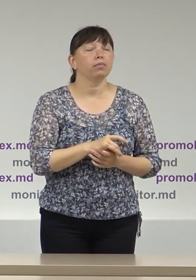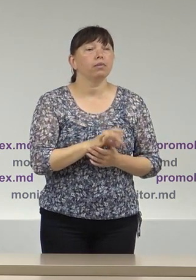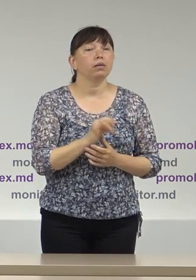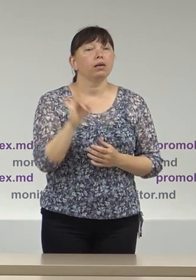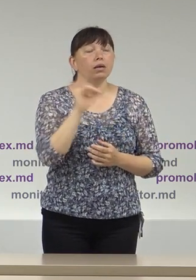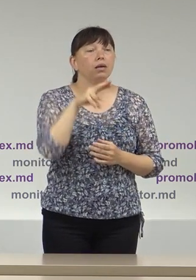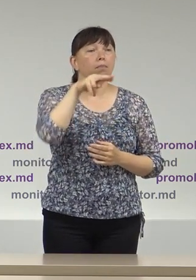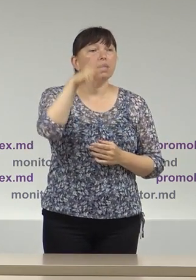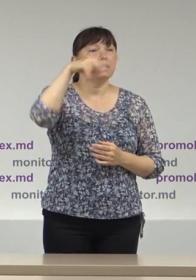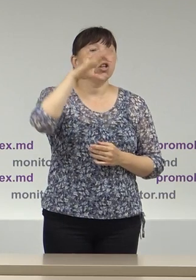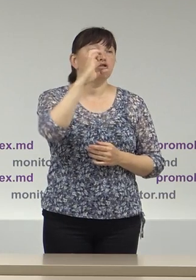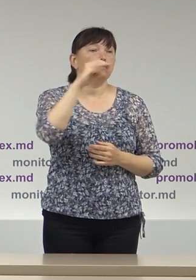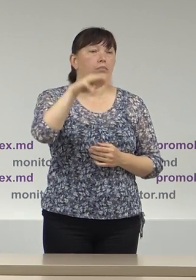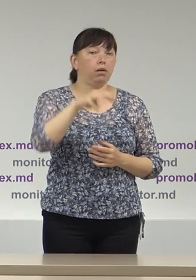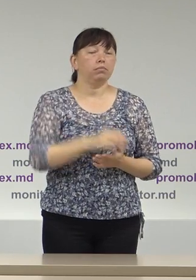PDCM